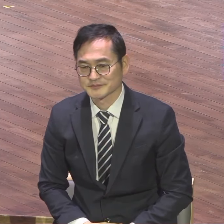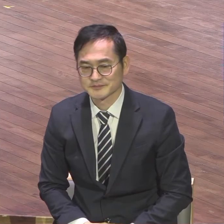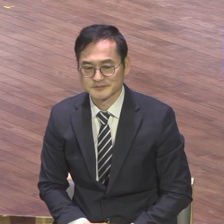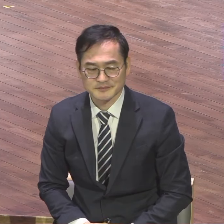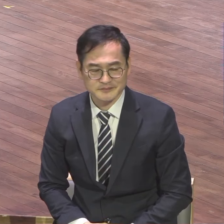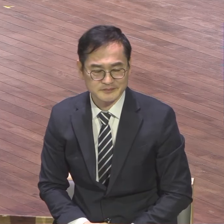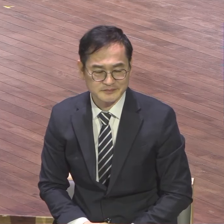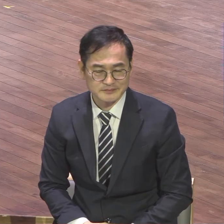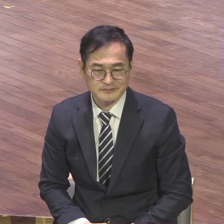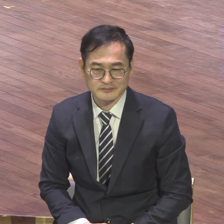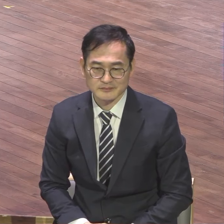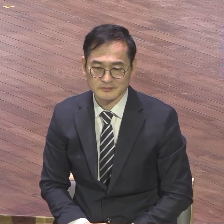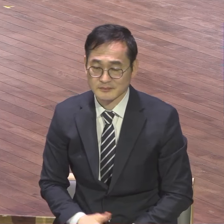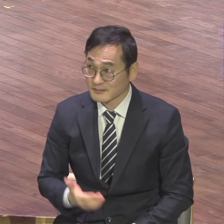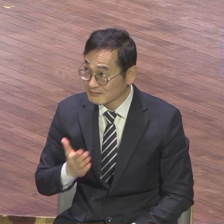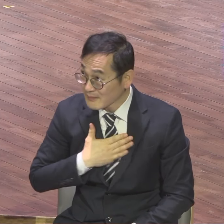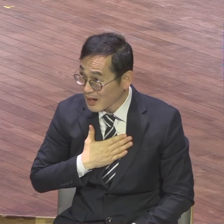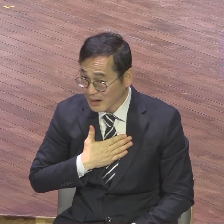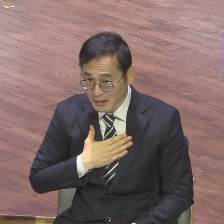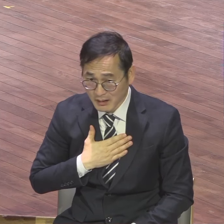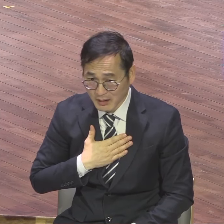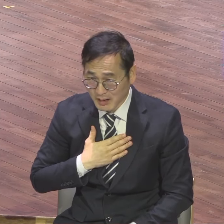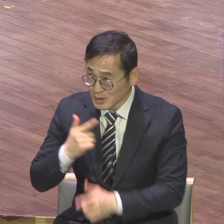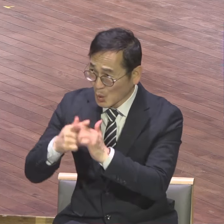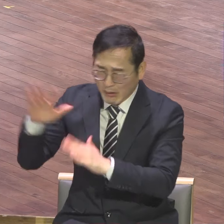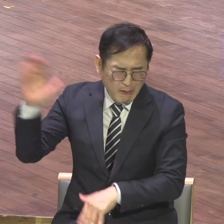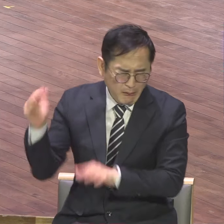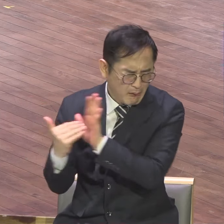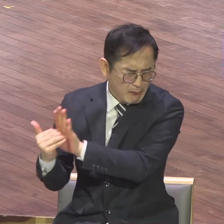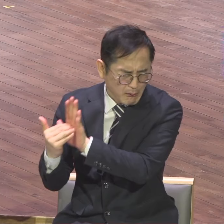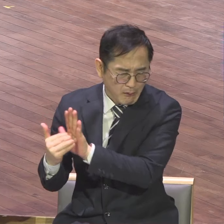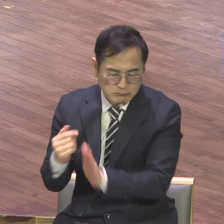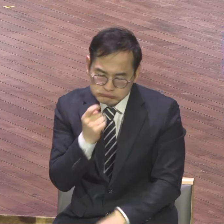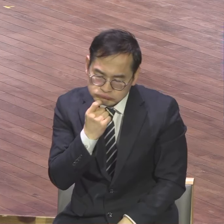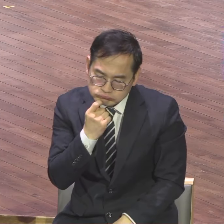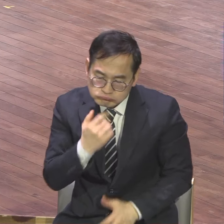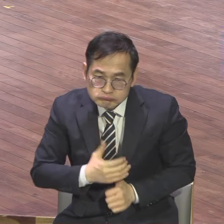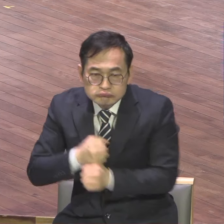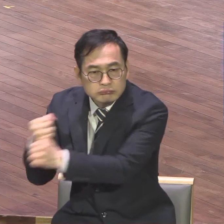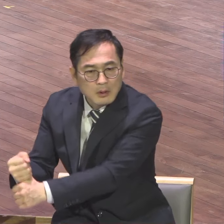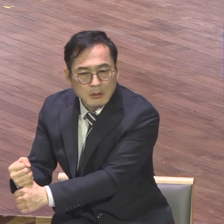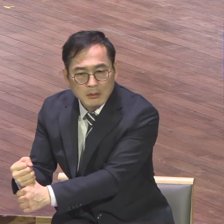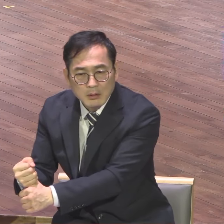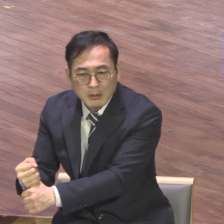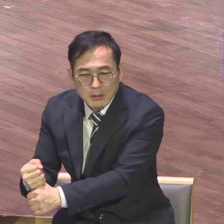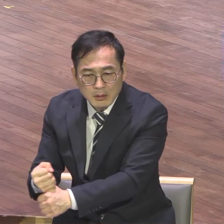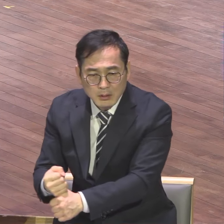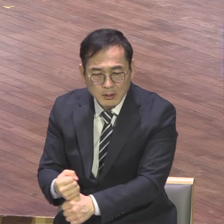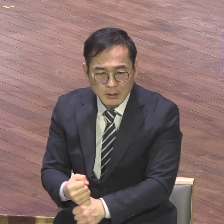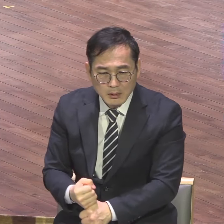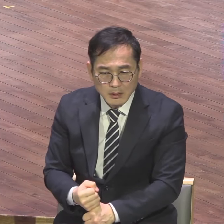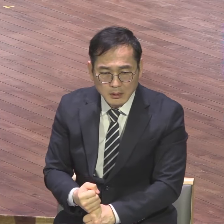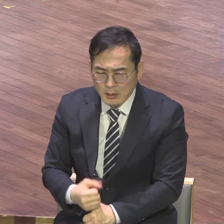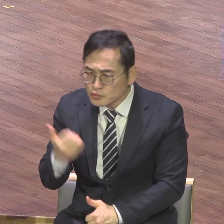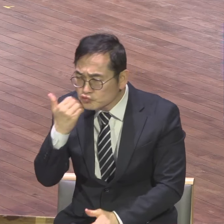얼마나 놀랍고 건축 나와나 교회 안 갈라 했는데 어쩔 수 없이 올 수밖에 없도록 강권적으로 불리지 안찬한 거예요.